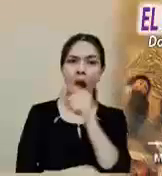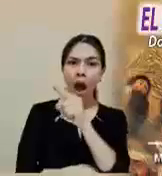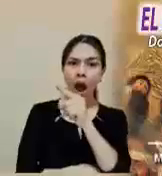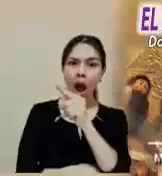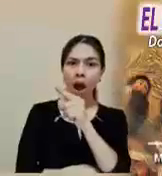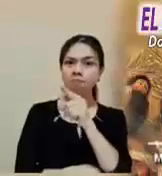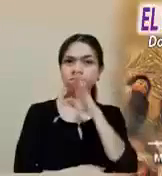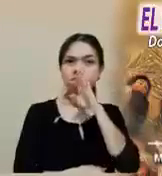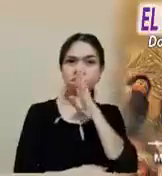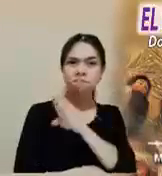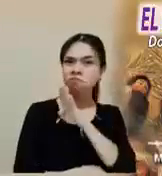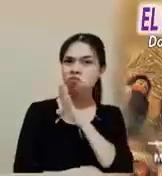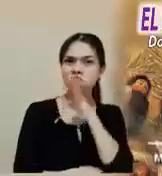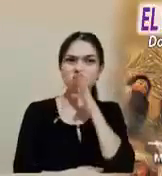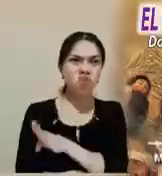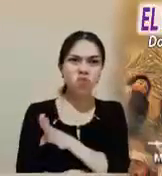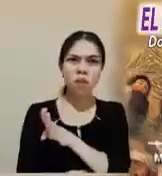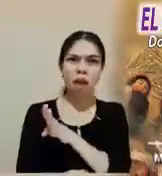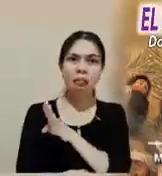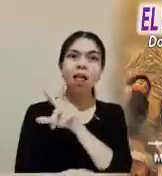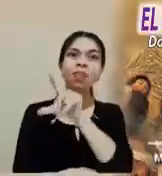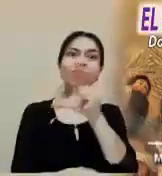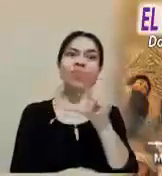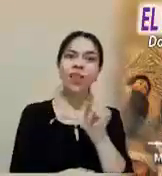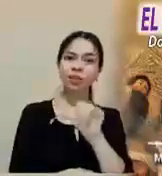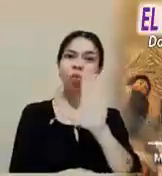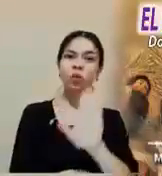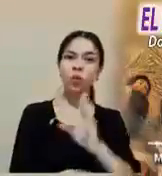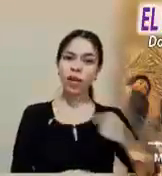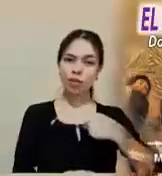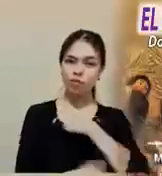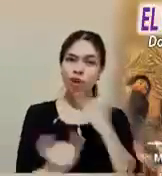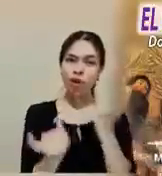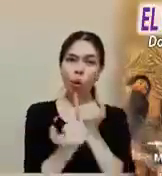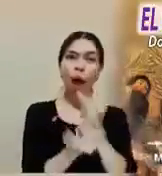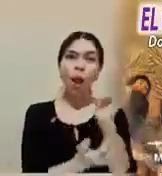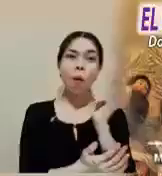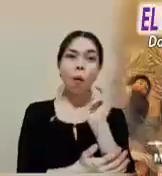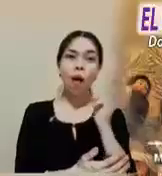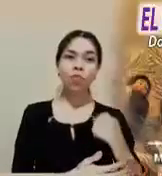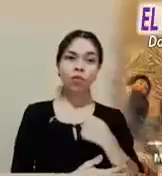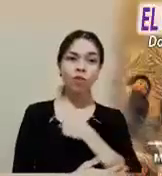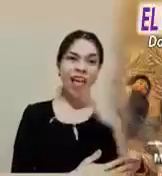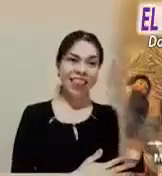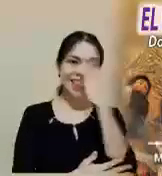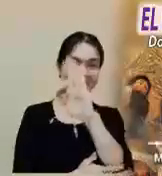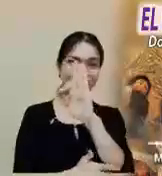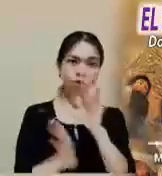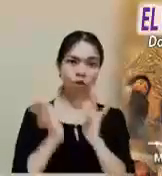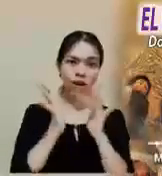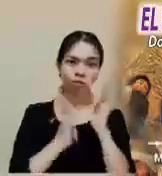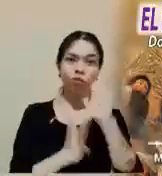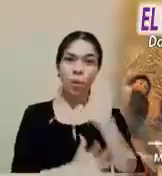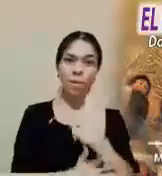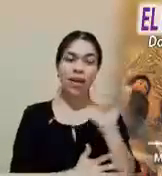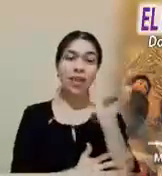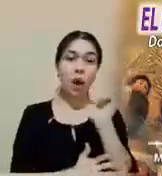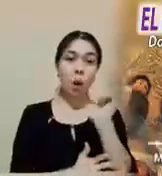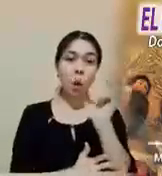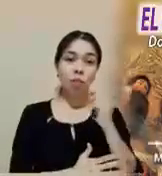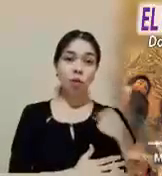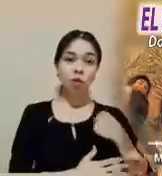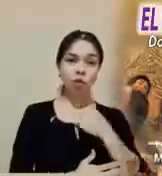oscuridad la razón de su traición. Pero después también nosotros traicionamos al Maestro en cada uno de estos